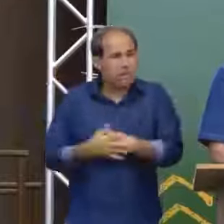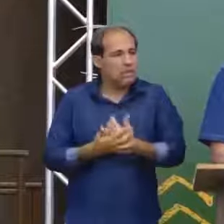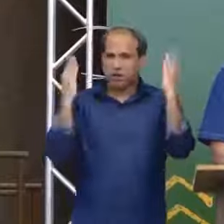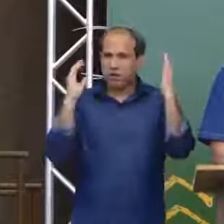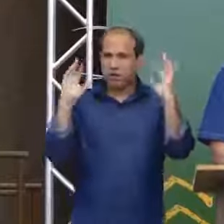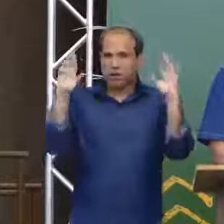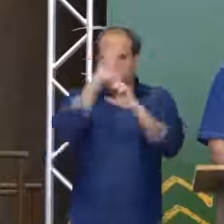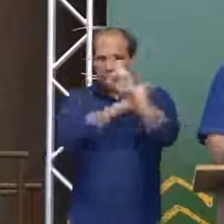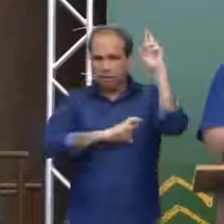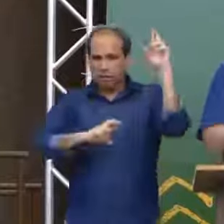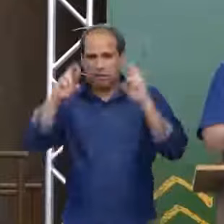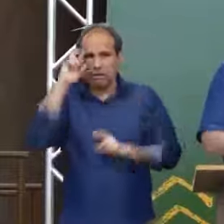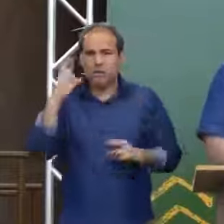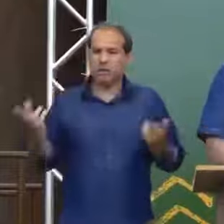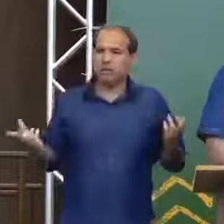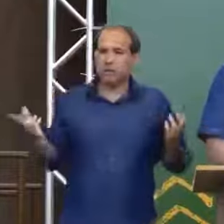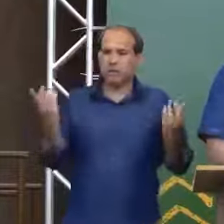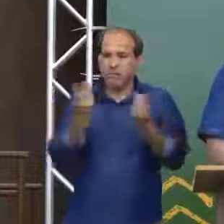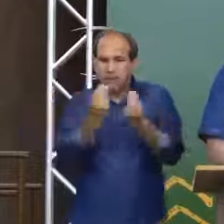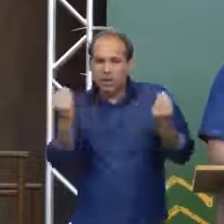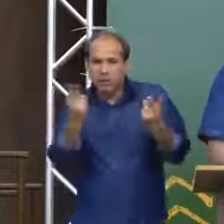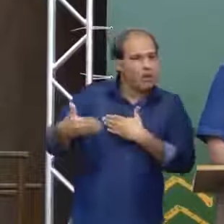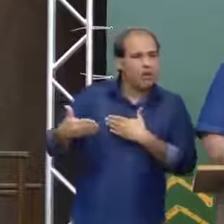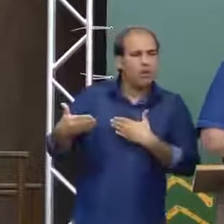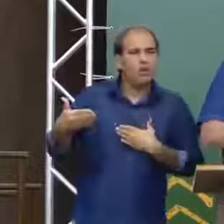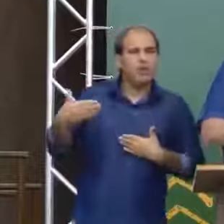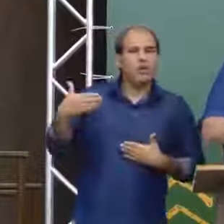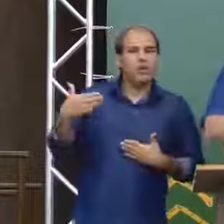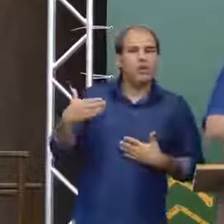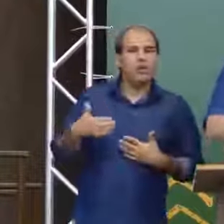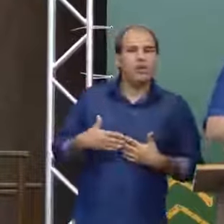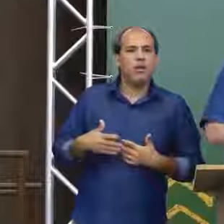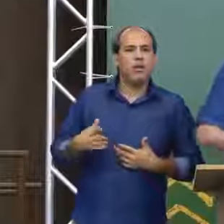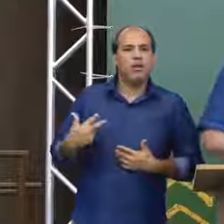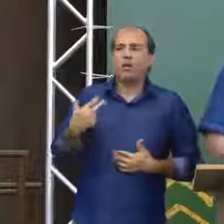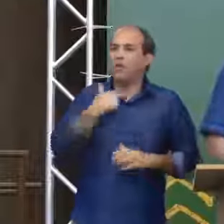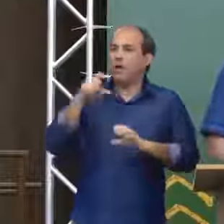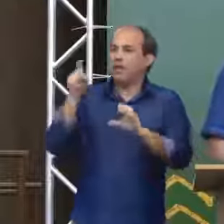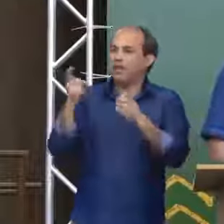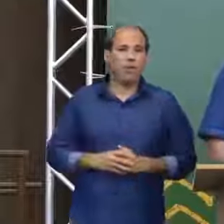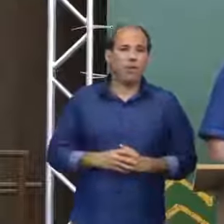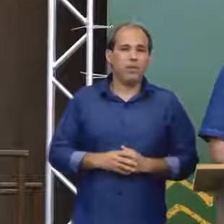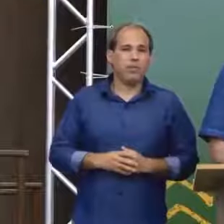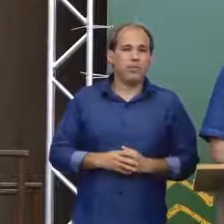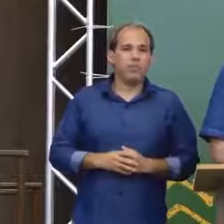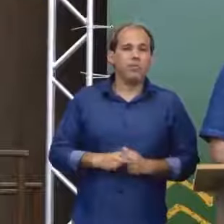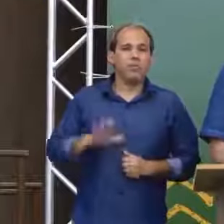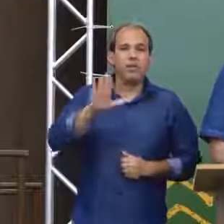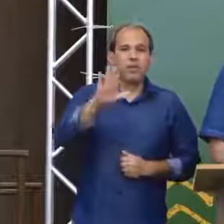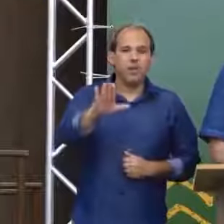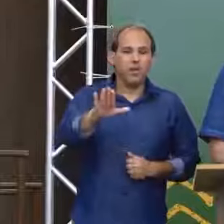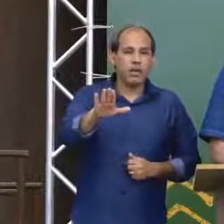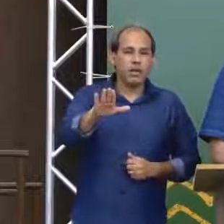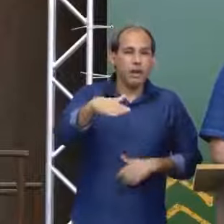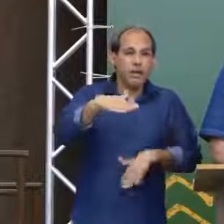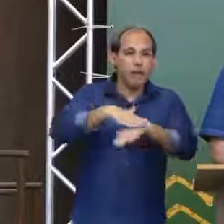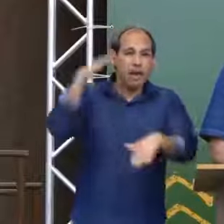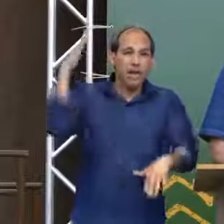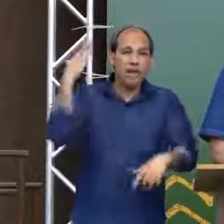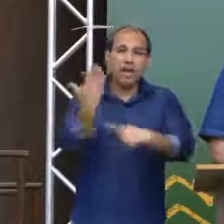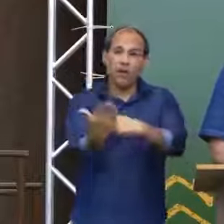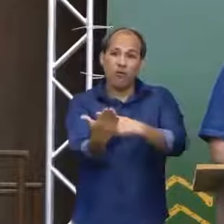No seu próximo. Você tem que ter o coração verde e amarelo. Você não pode dever nada para ninguém. Quem mais nos dá força,